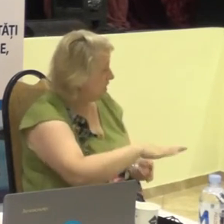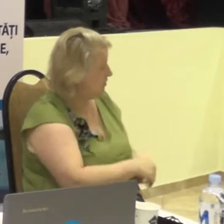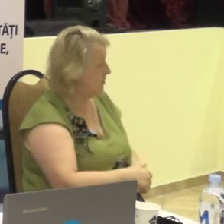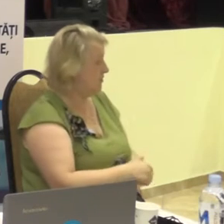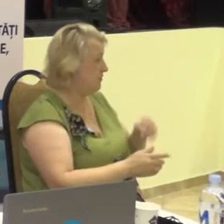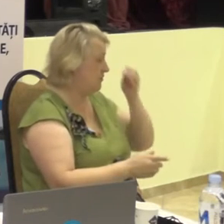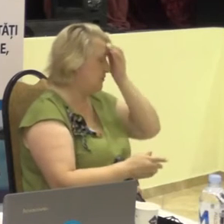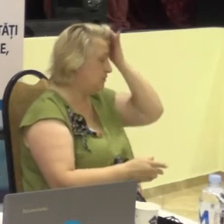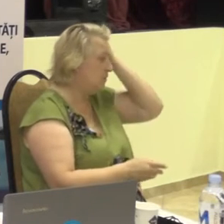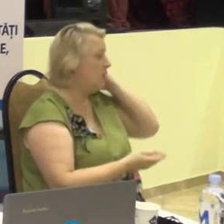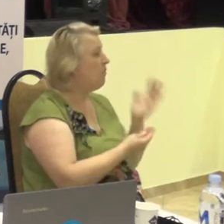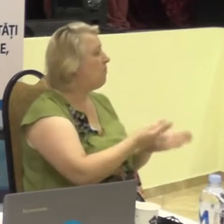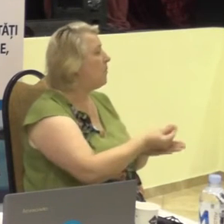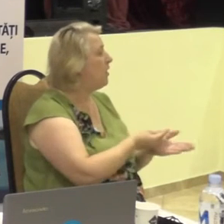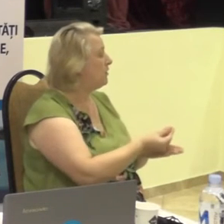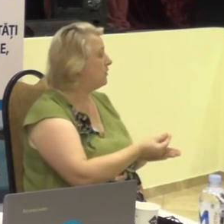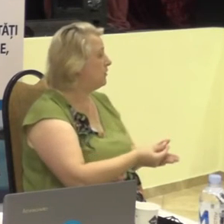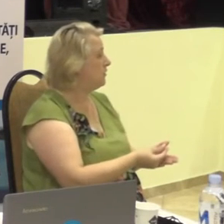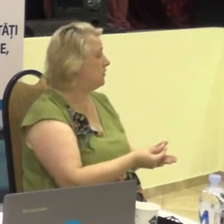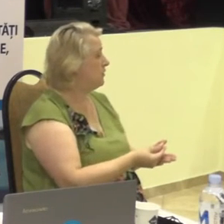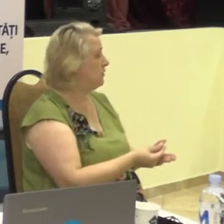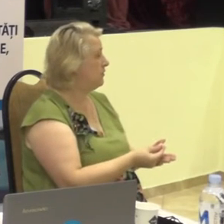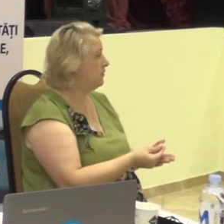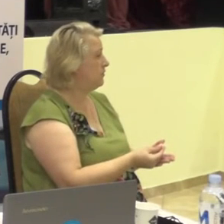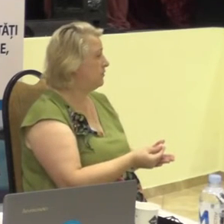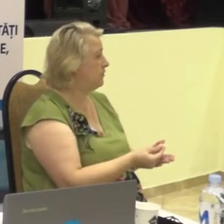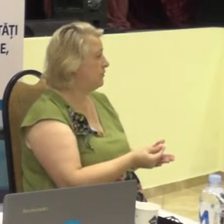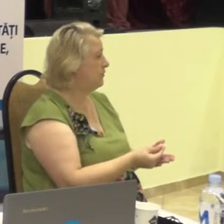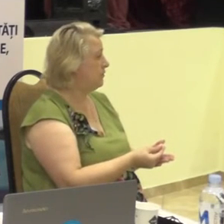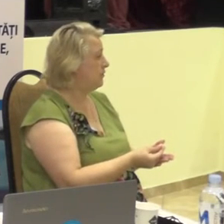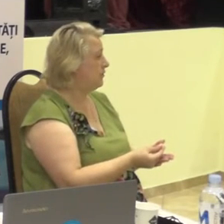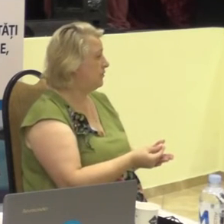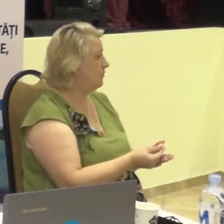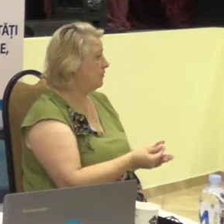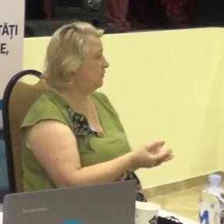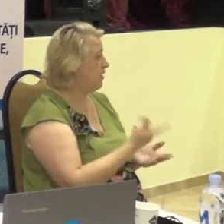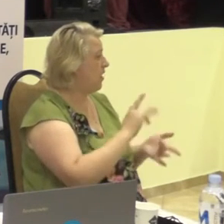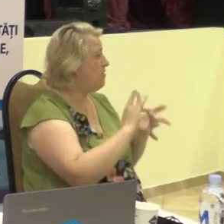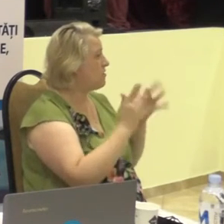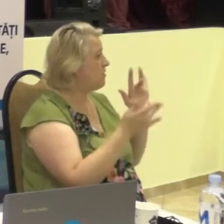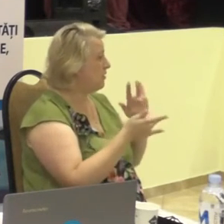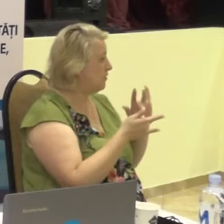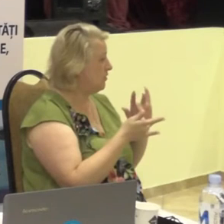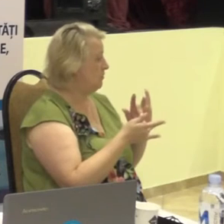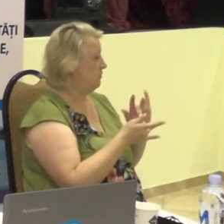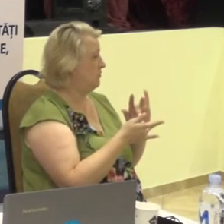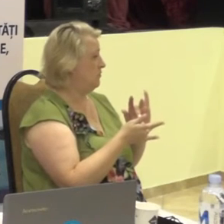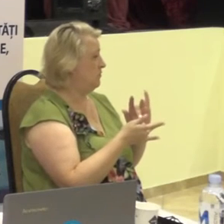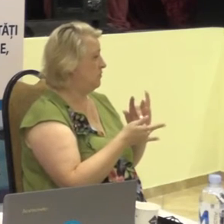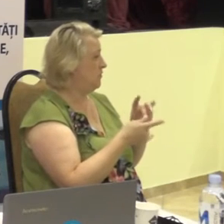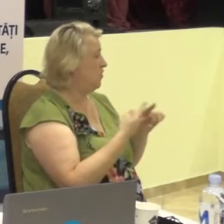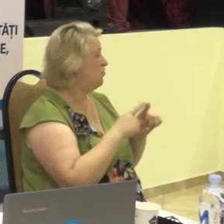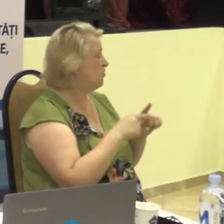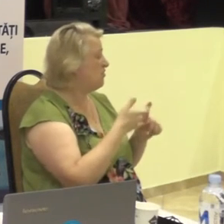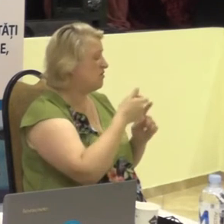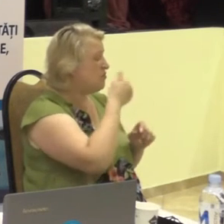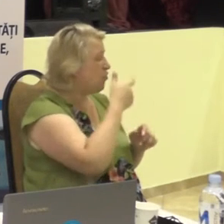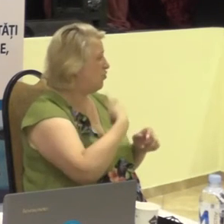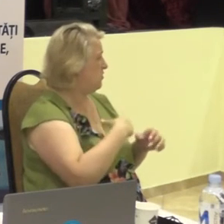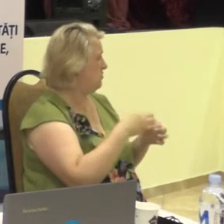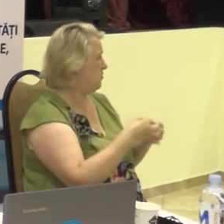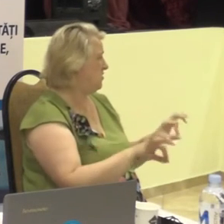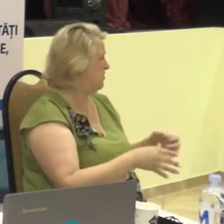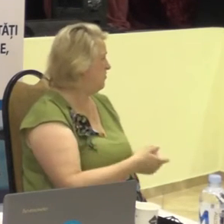Plata pentru internet, ce nu-și pot permite